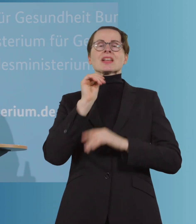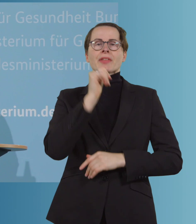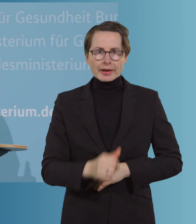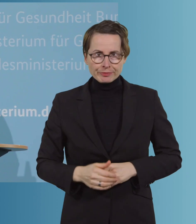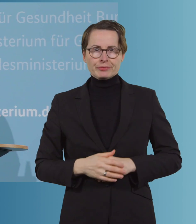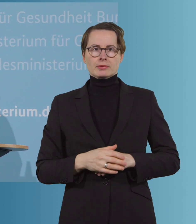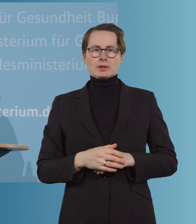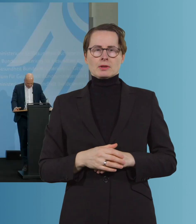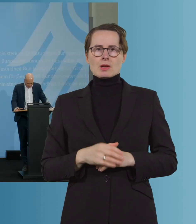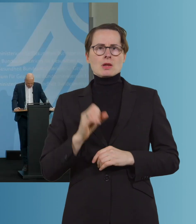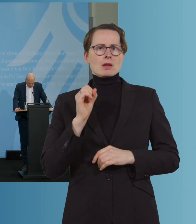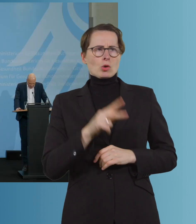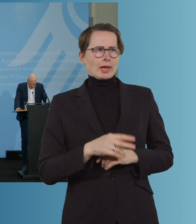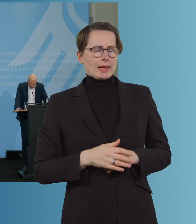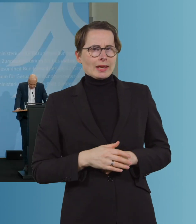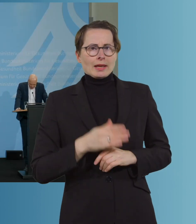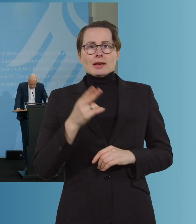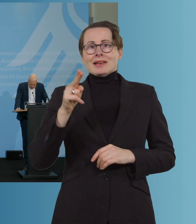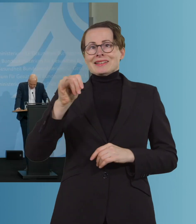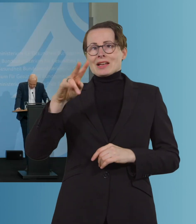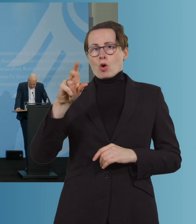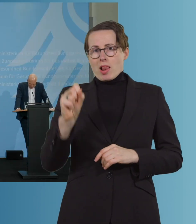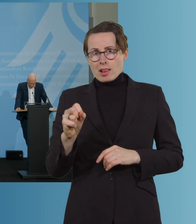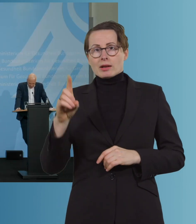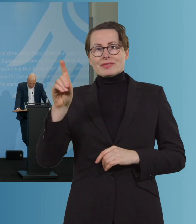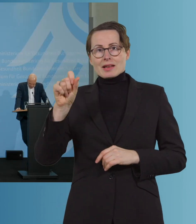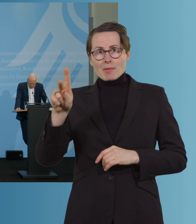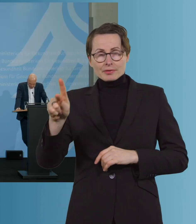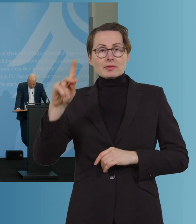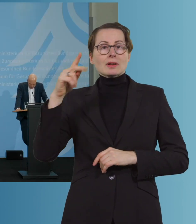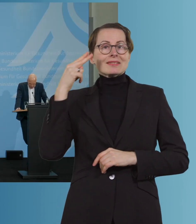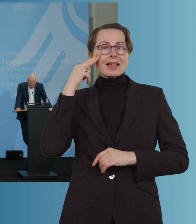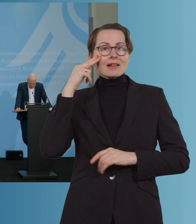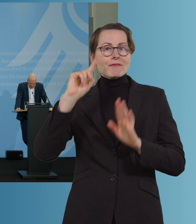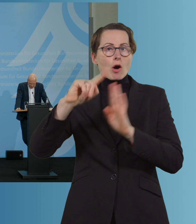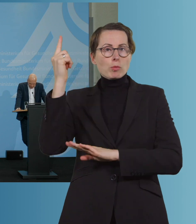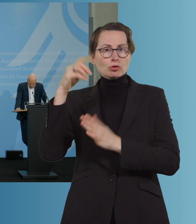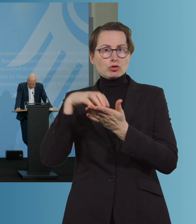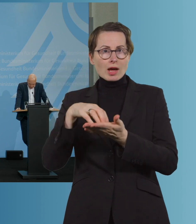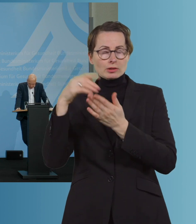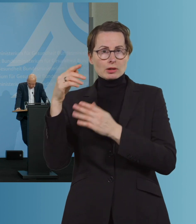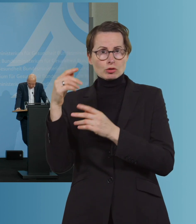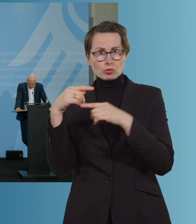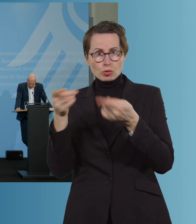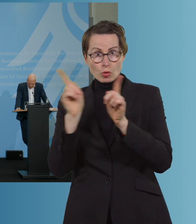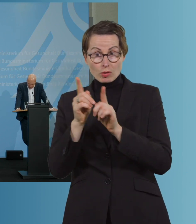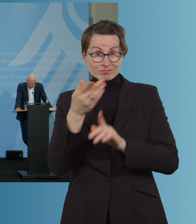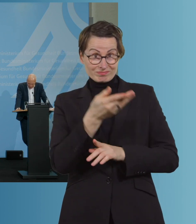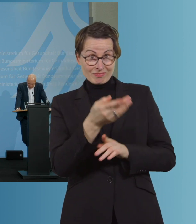Okay. Nicole Diekmann vom ZDF Hauptstadtstudio fragt, die Diskussion um Schulöffnung ist angelaufen, auch aufgrund